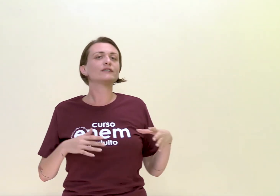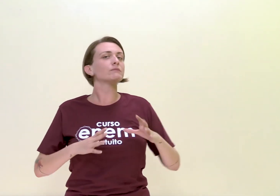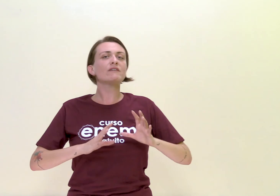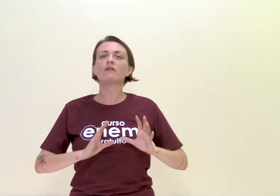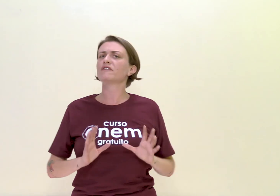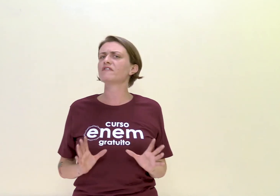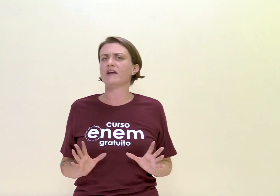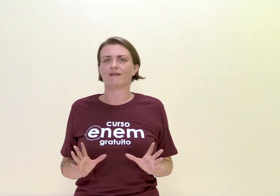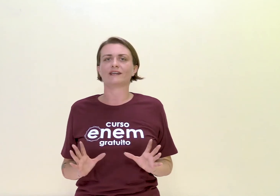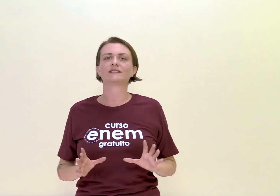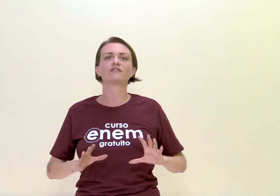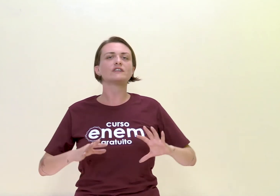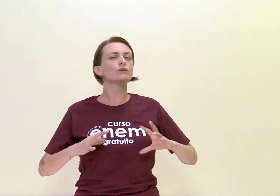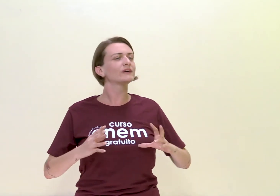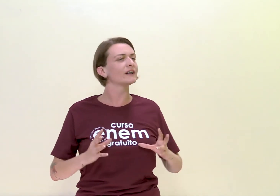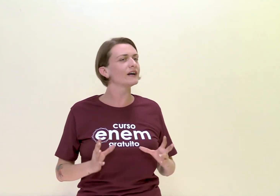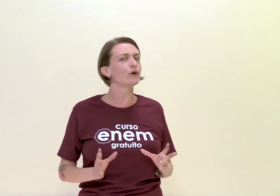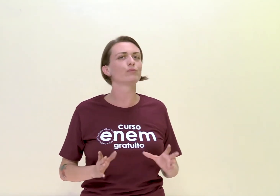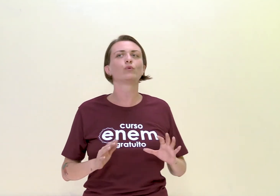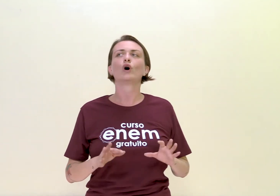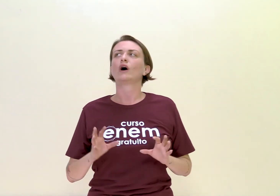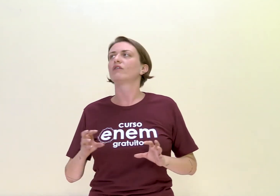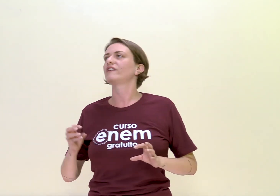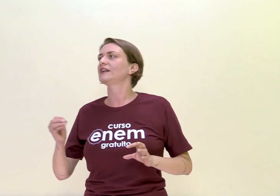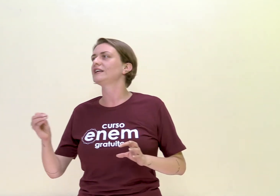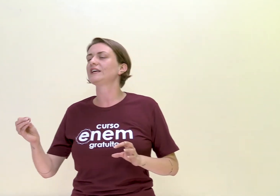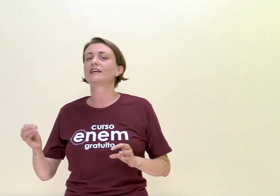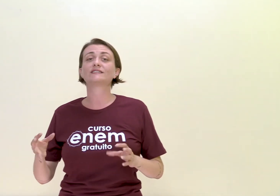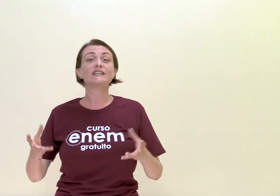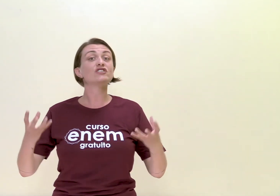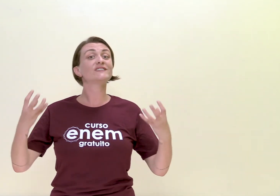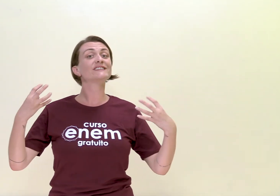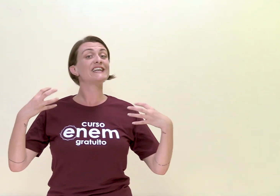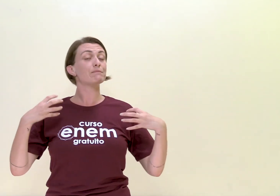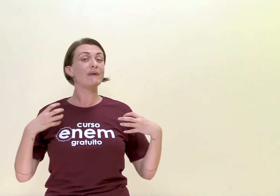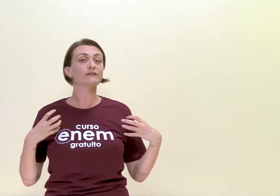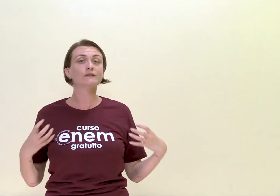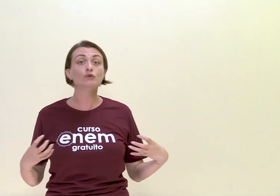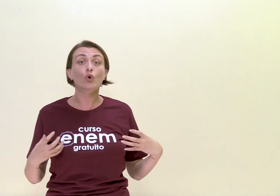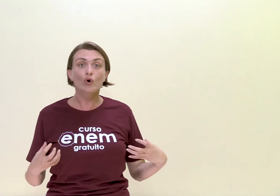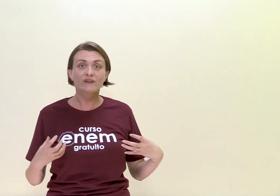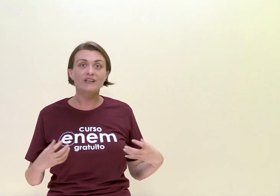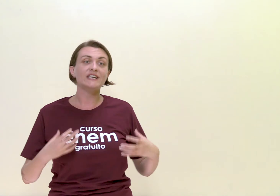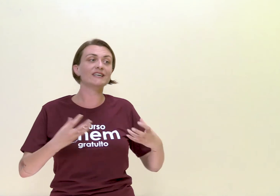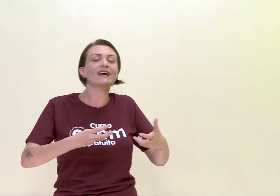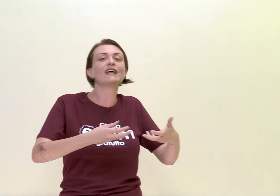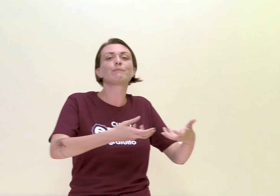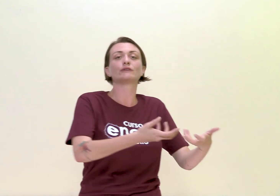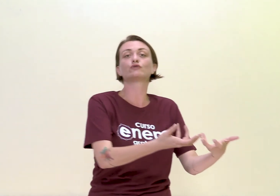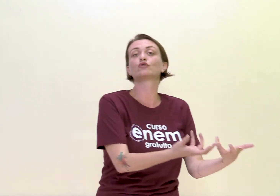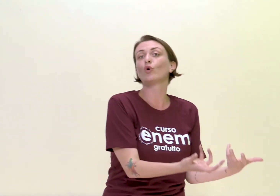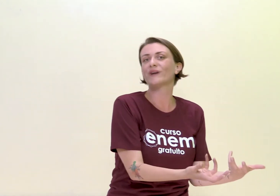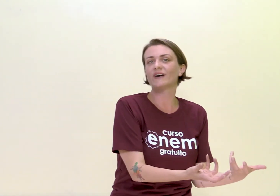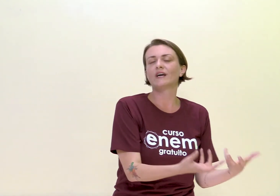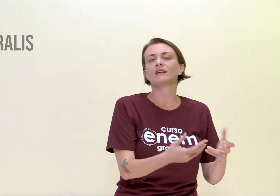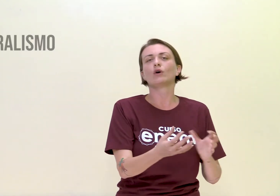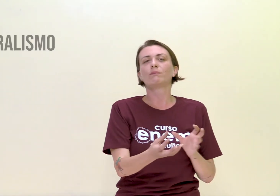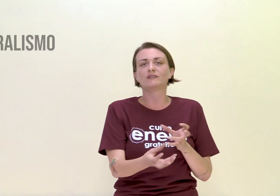eles também vão viver essa vida no campo, ovelhinhas, ele diz que ele é pastor, e que ela é pastora, então o